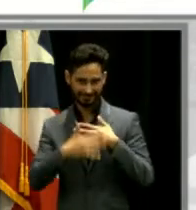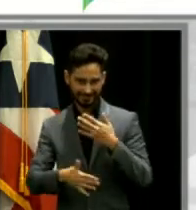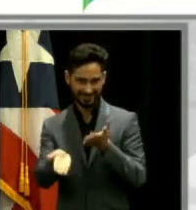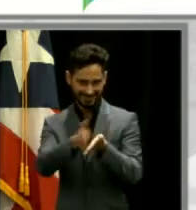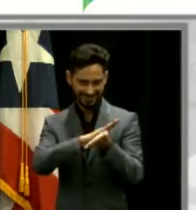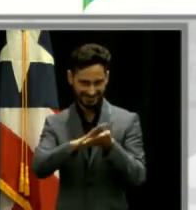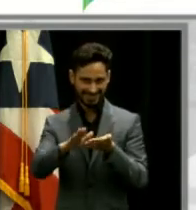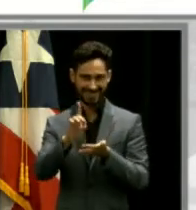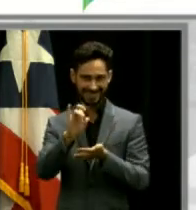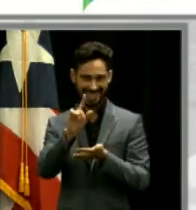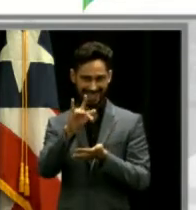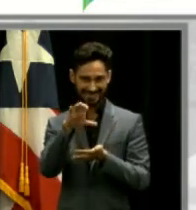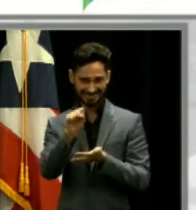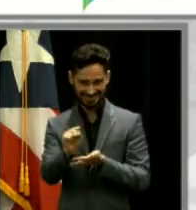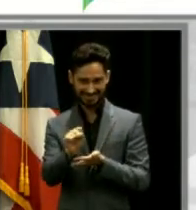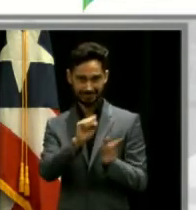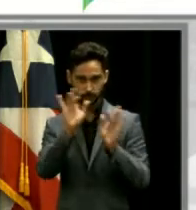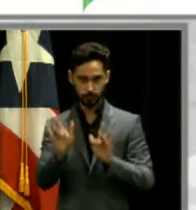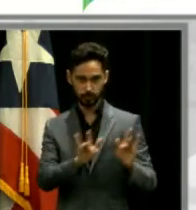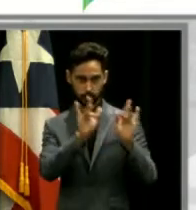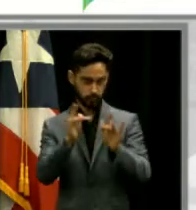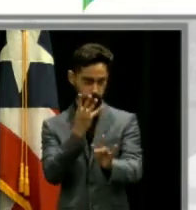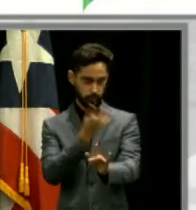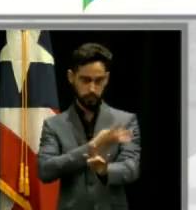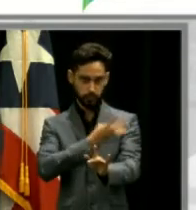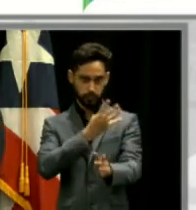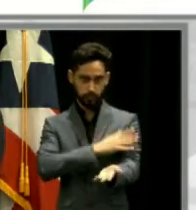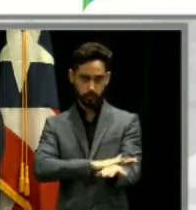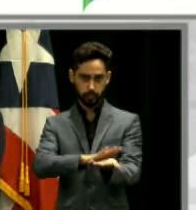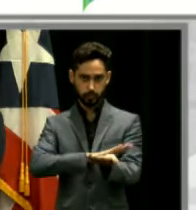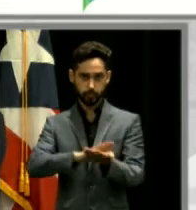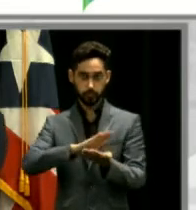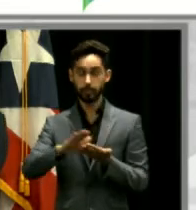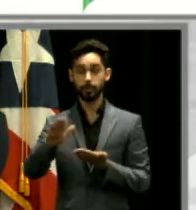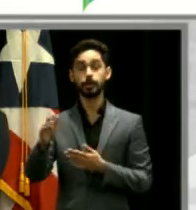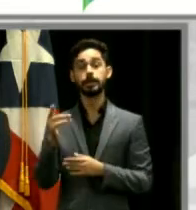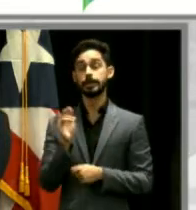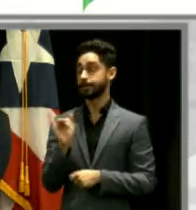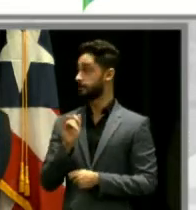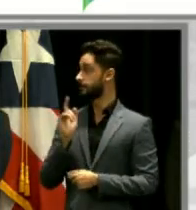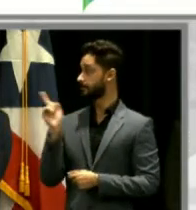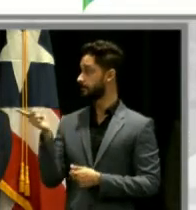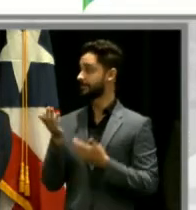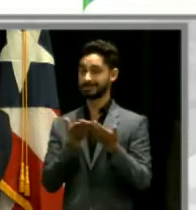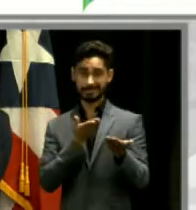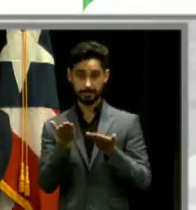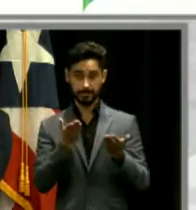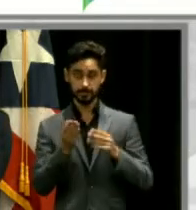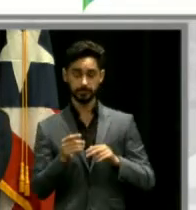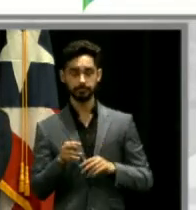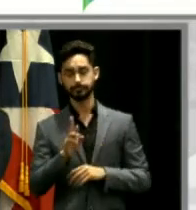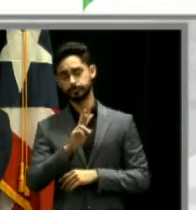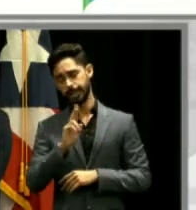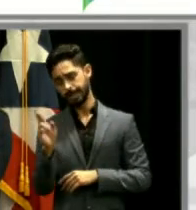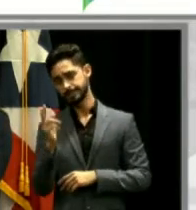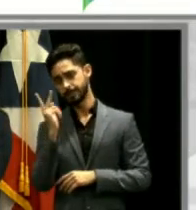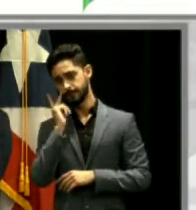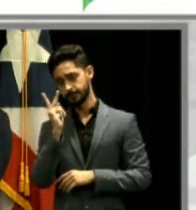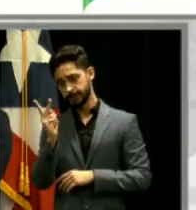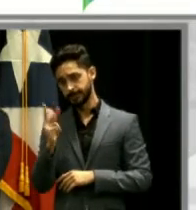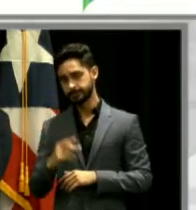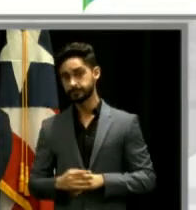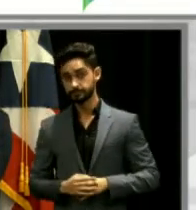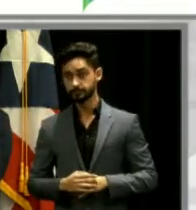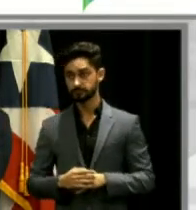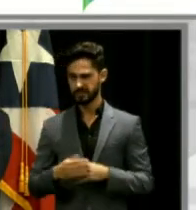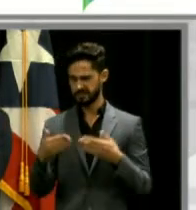en la parte de arriba van a tener un área de entrada y salida de servicio. En la parte derecha del